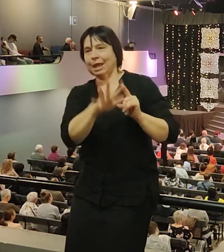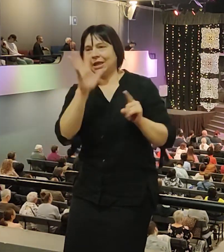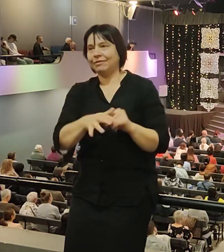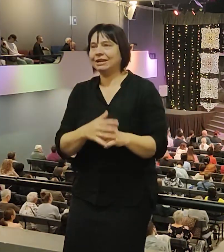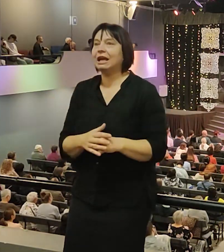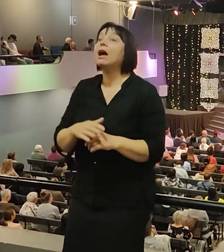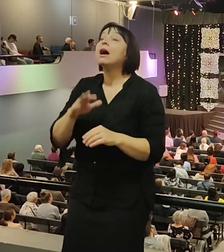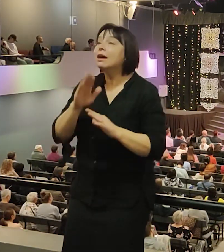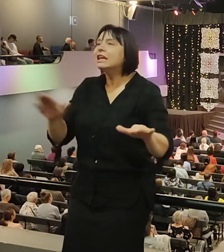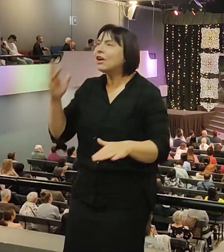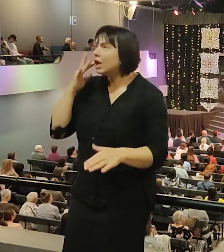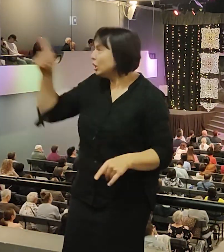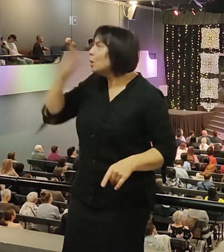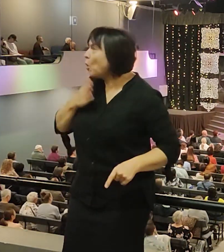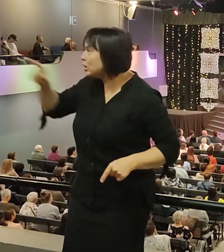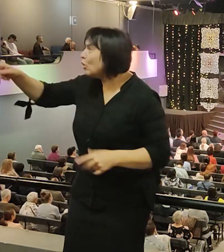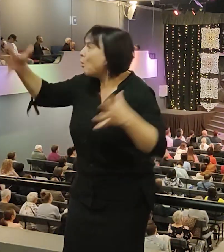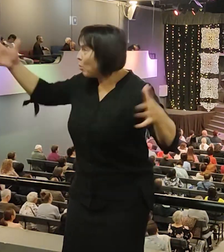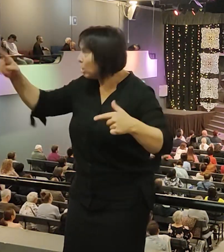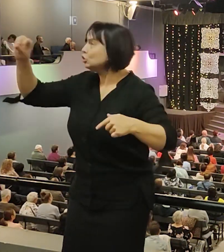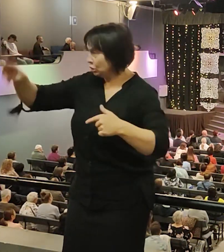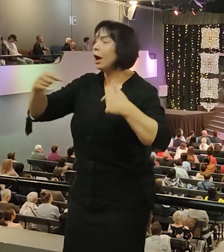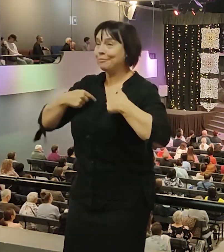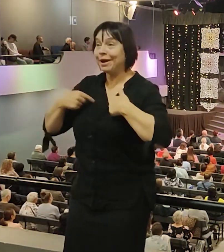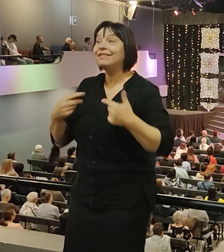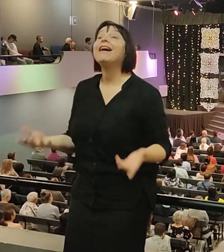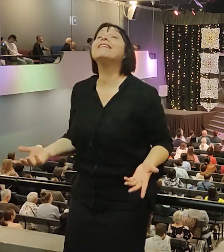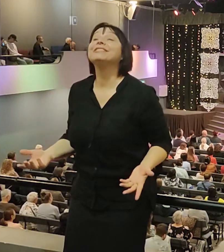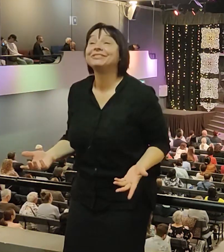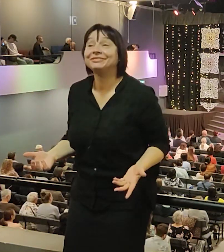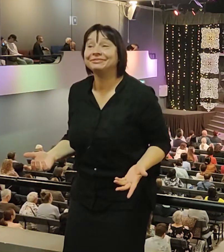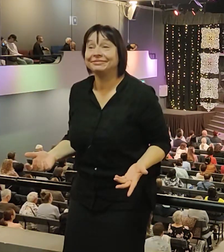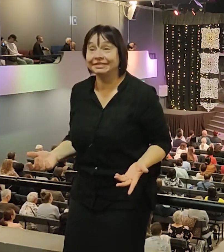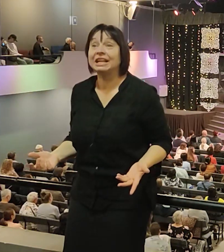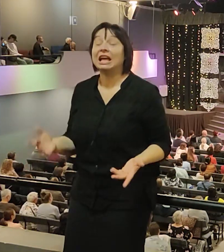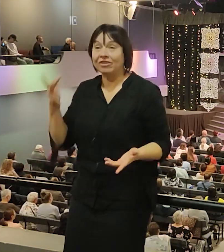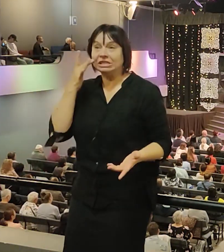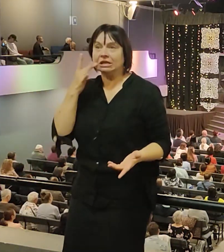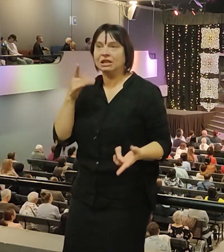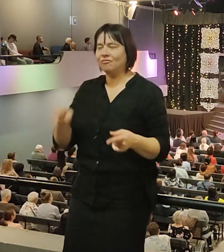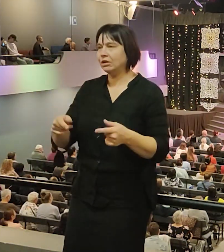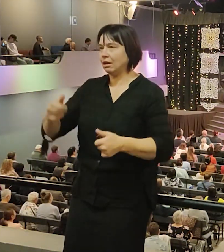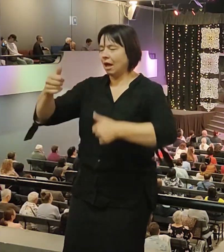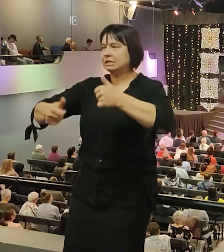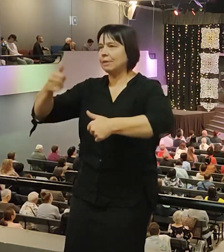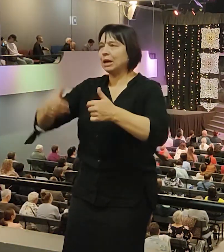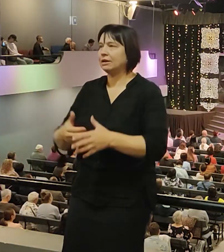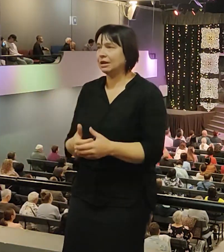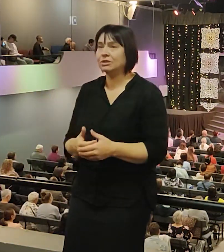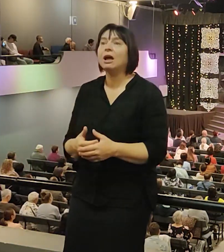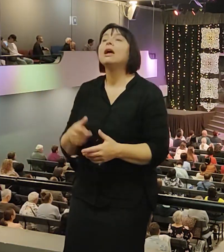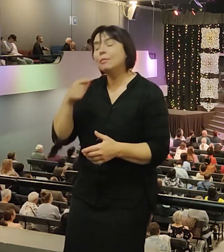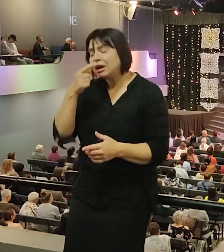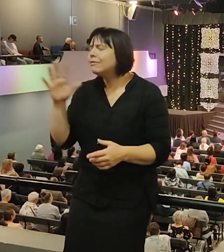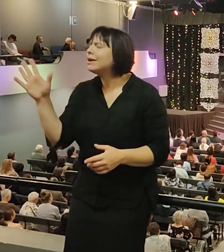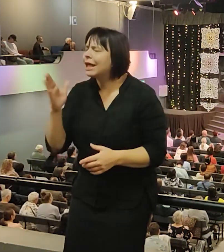ты их любишь больше, чем меня. Слава Богу, что наши дети. А то постоянно они думают, что ты кого-то больше любишь. Мы говорим, мы любим все одинаково.